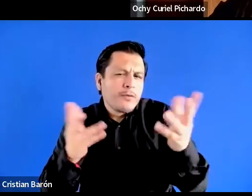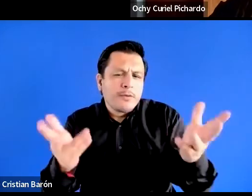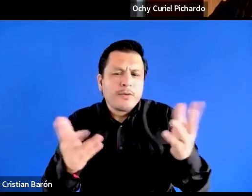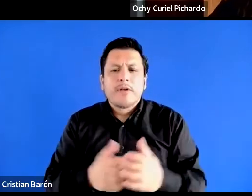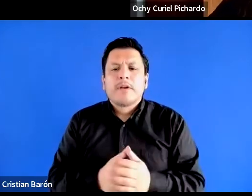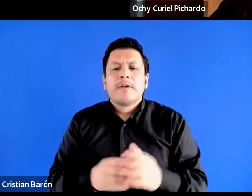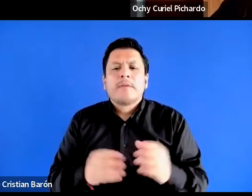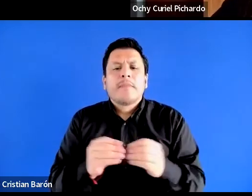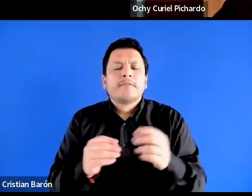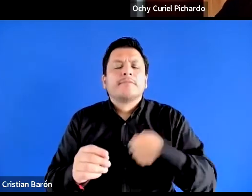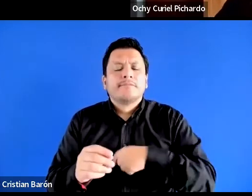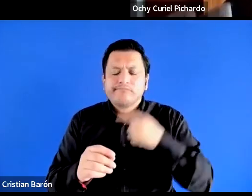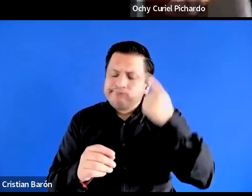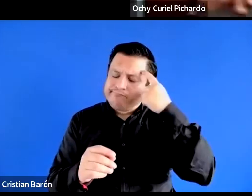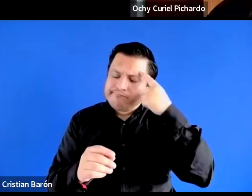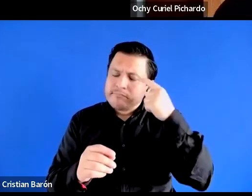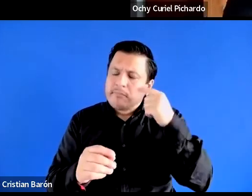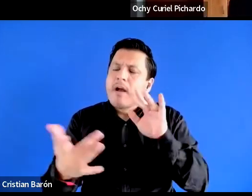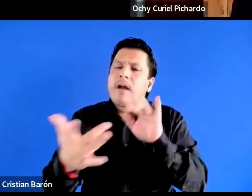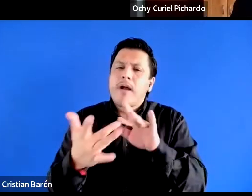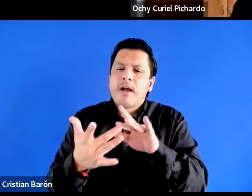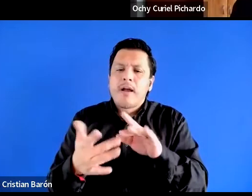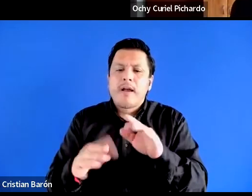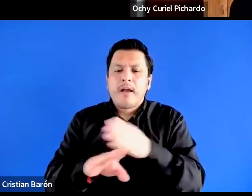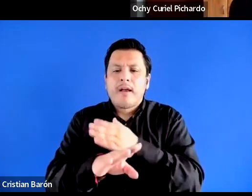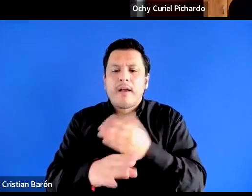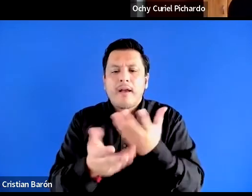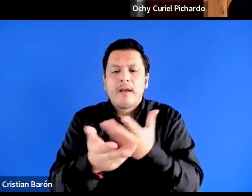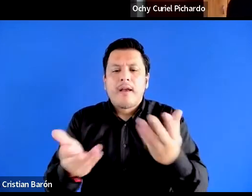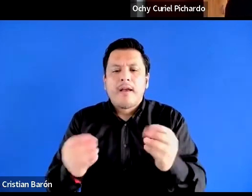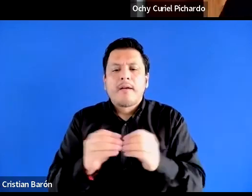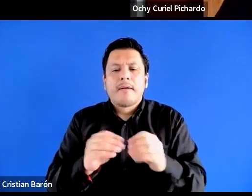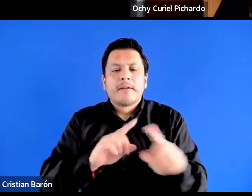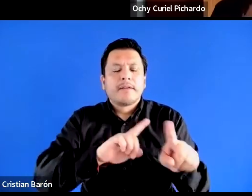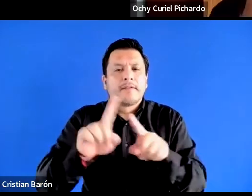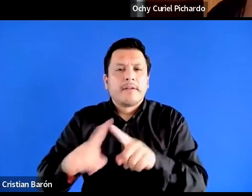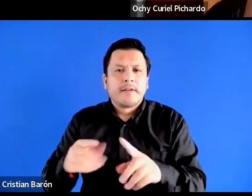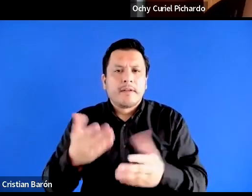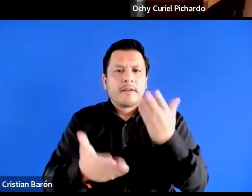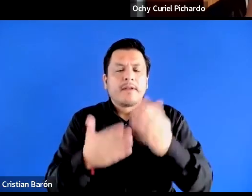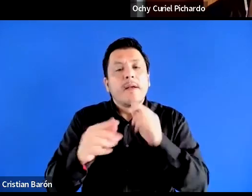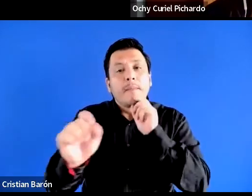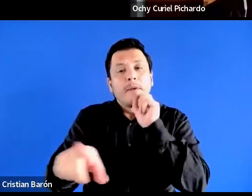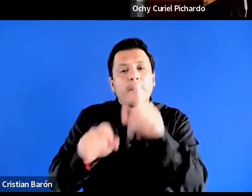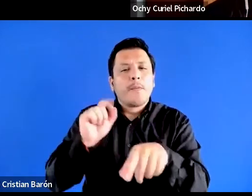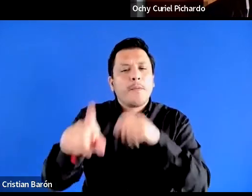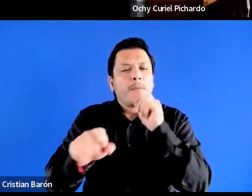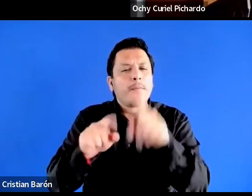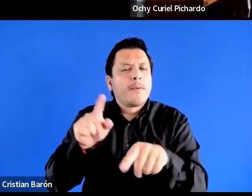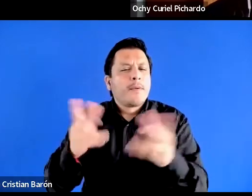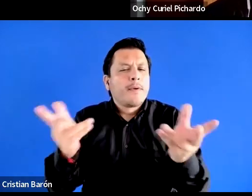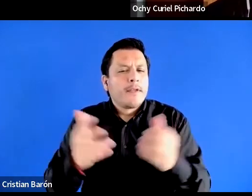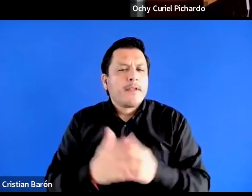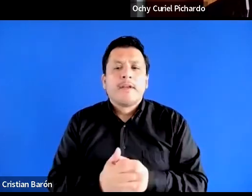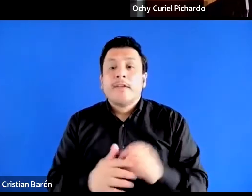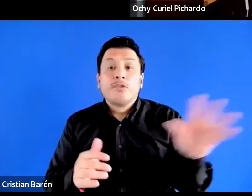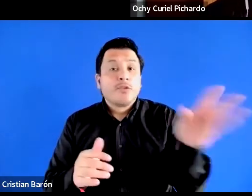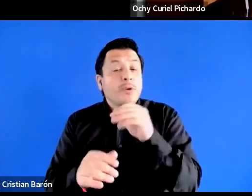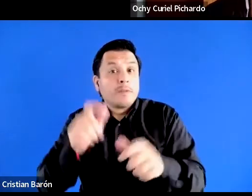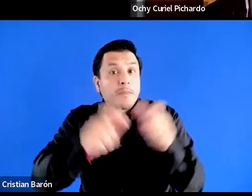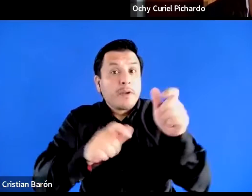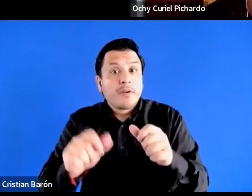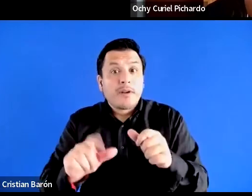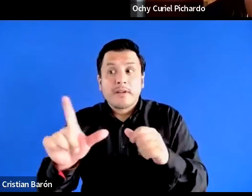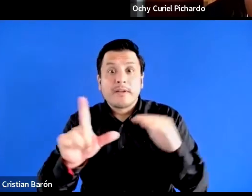mismo tiempo creo que coincido con Ochi y también había anotado este tipo de preguntas. O sea, bueno, no todas las personas de clase media